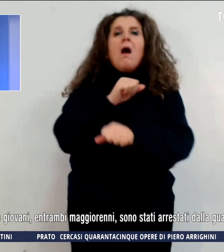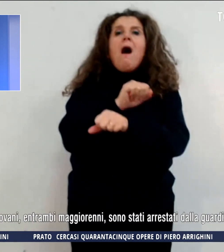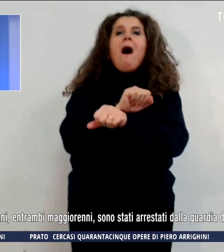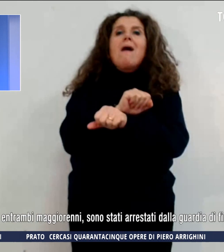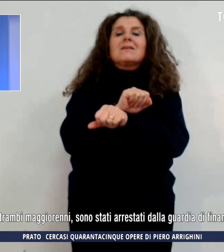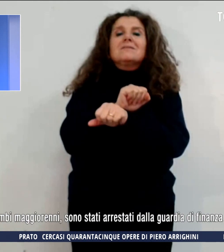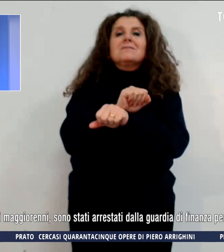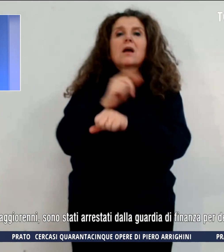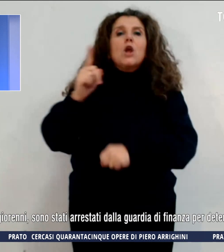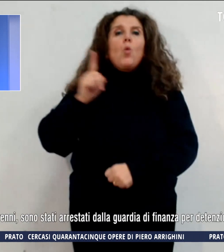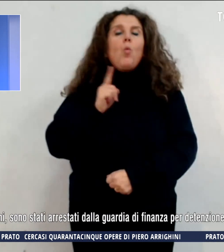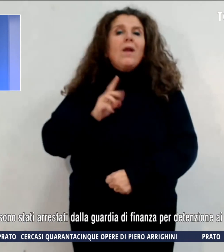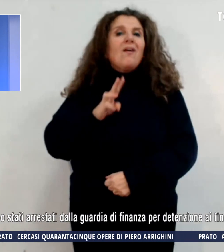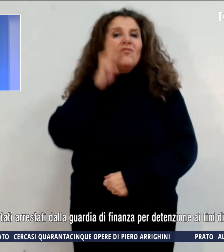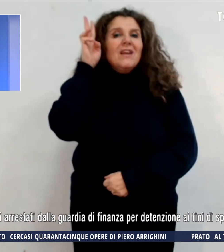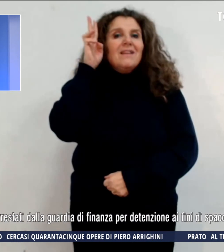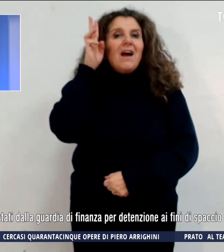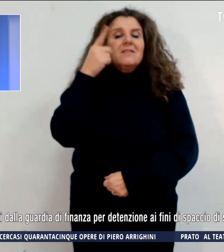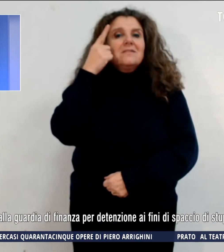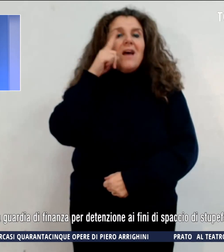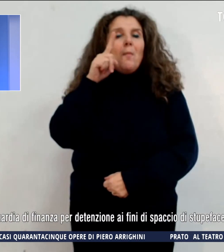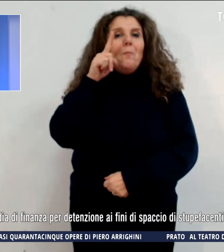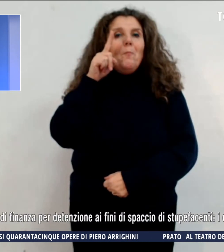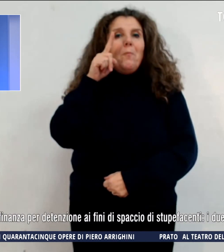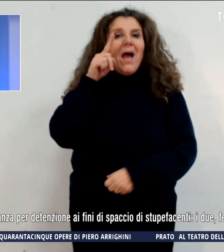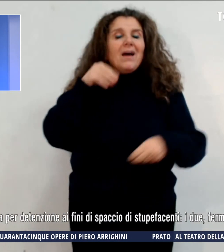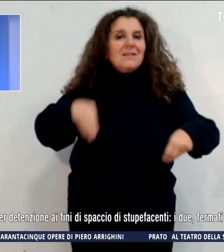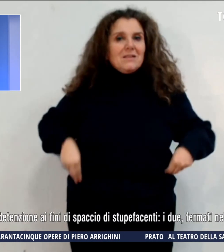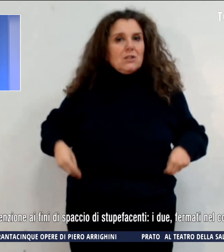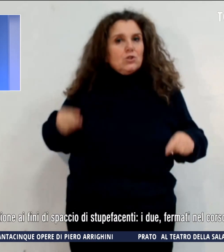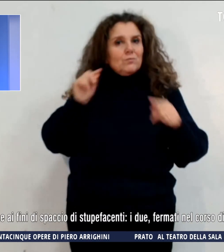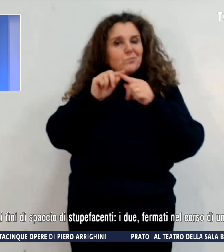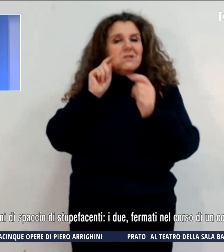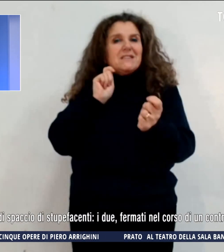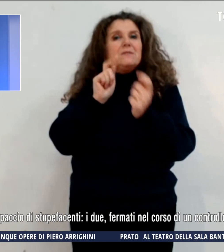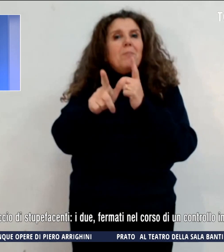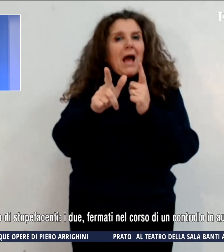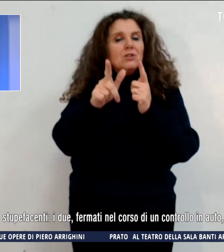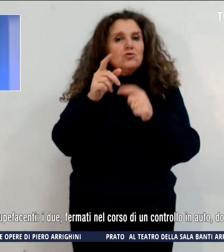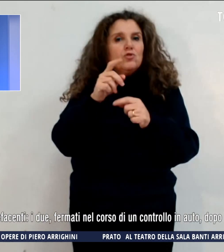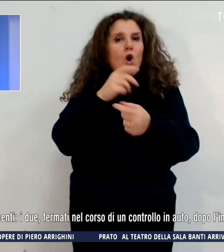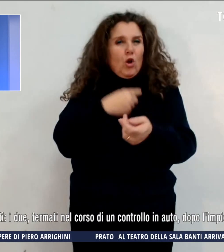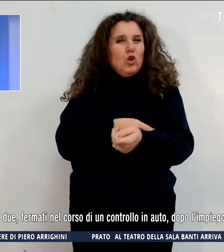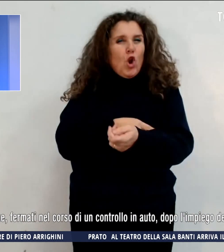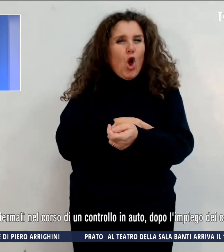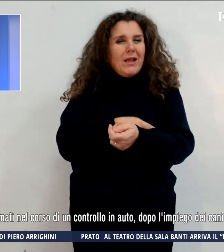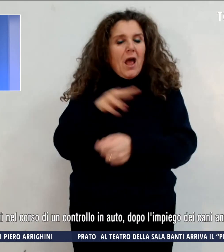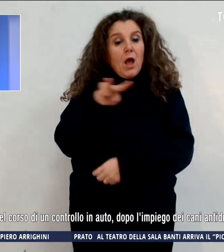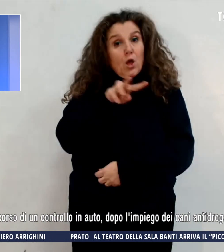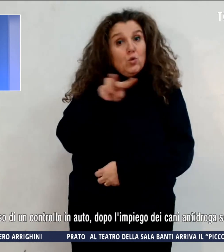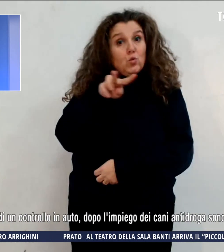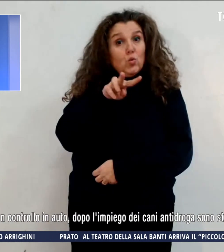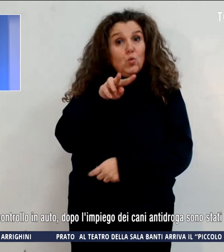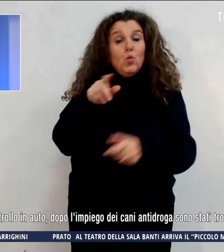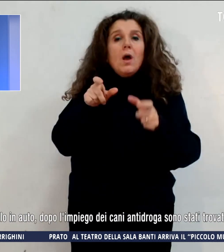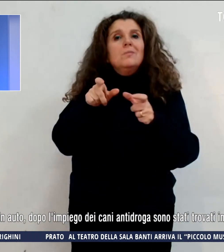Guardia di Finanza per detenzione ai fini di spaccio di stupefacenti. I due, fermati nel